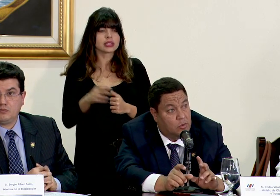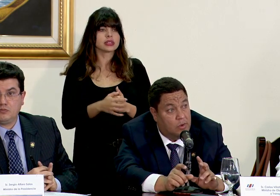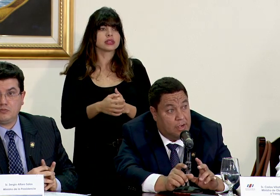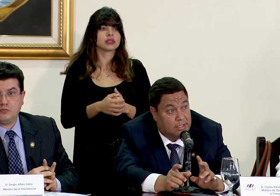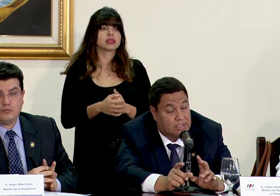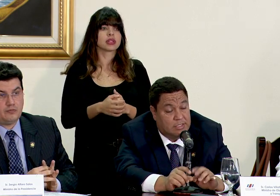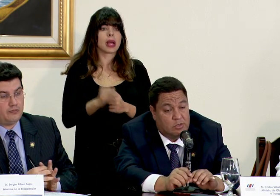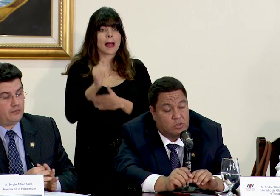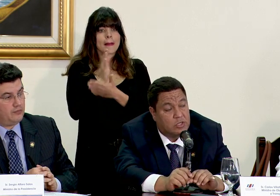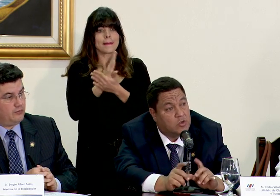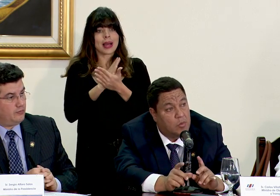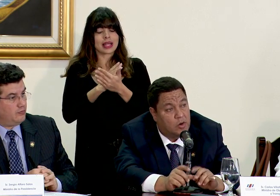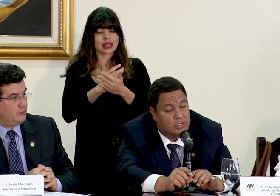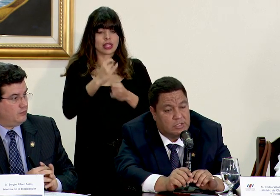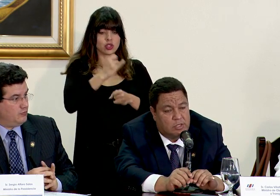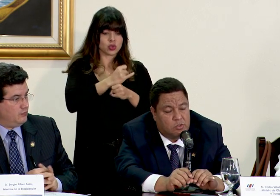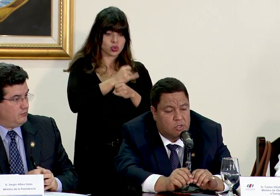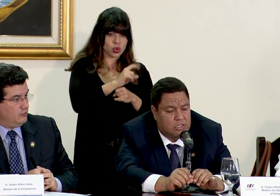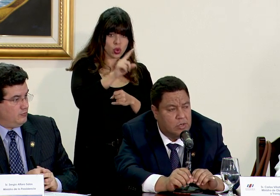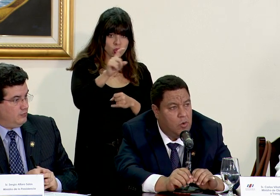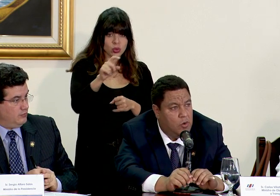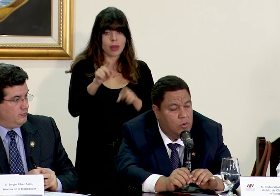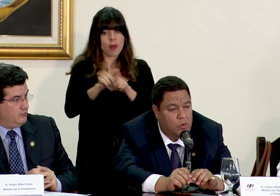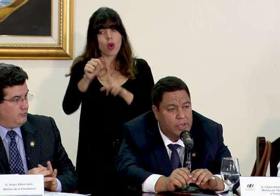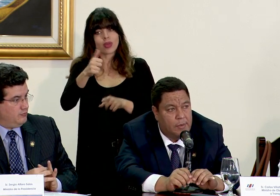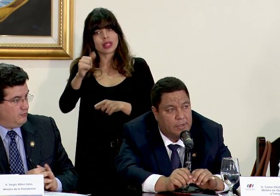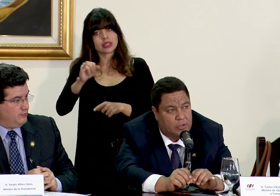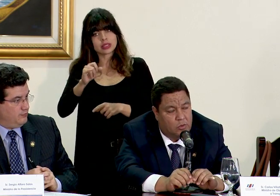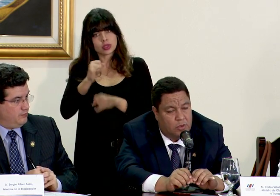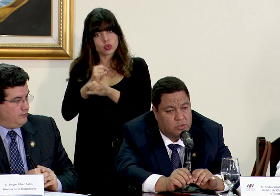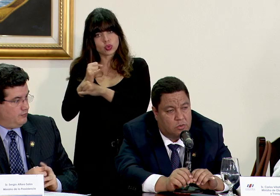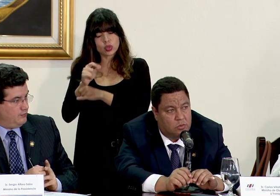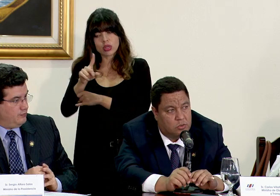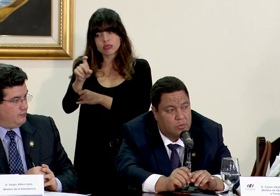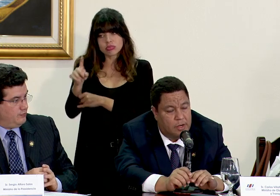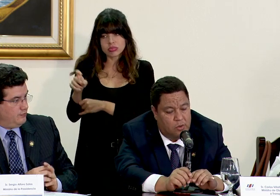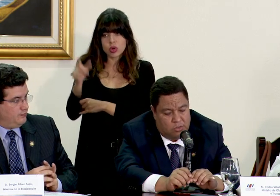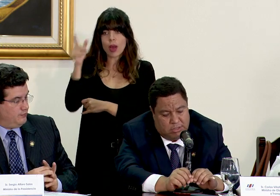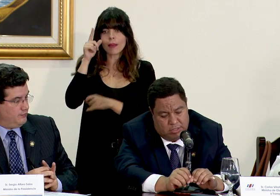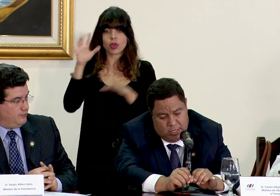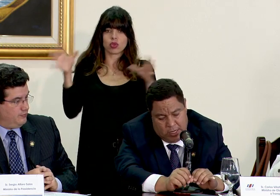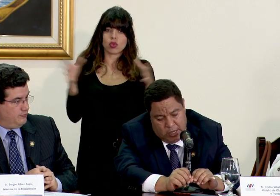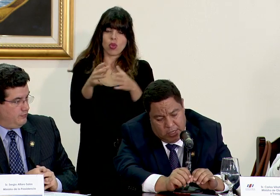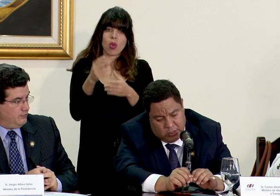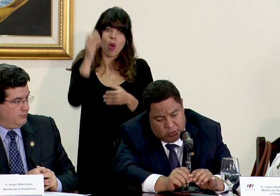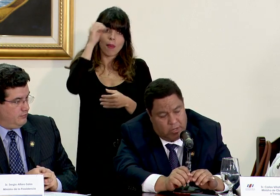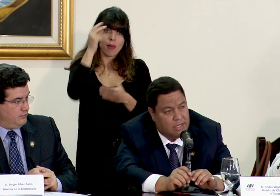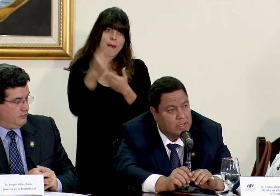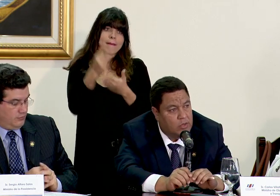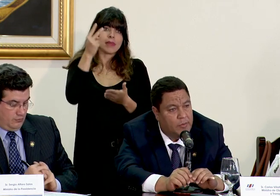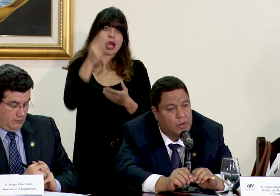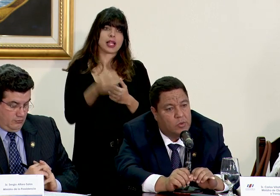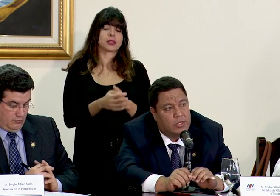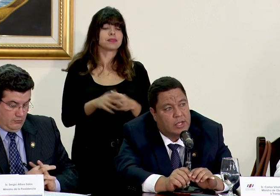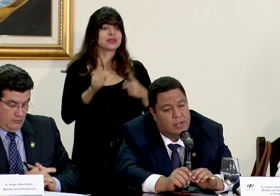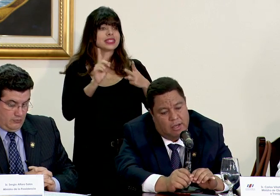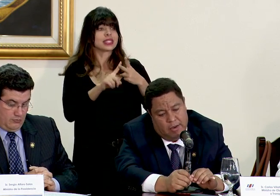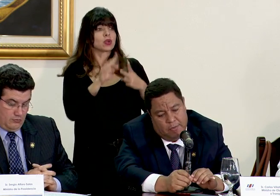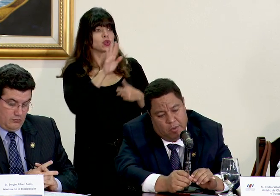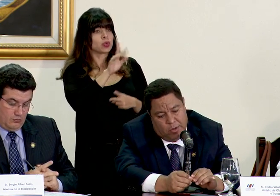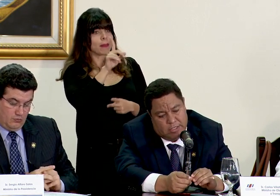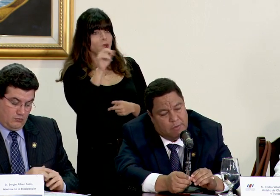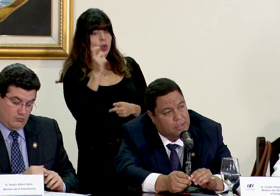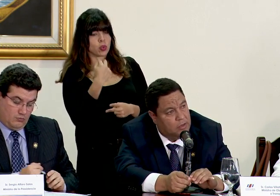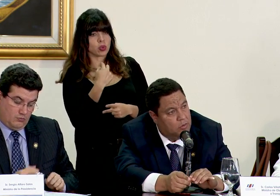tanto a estas instituciones como a otras instituciones y luego lógicamente todas son son valiosas sobre la segunda pregunta